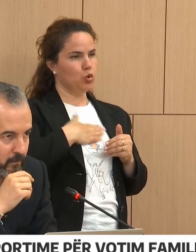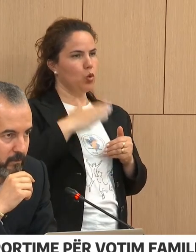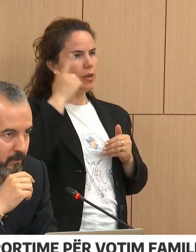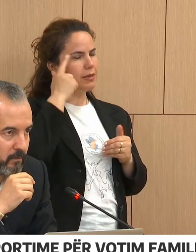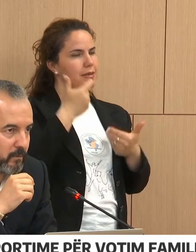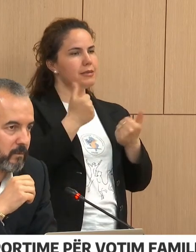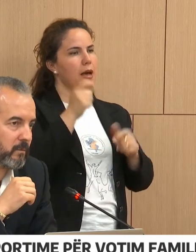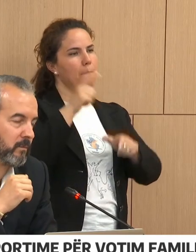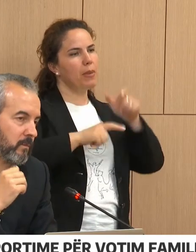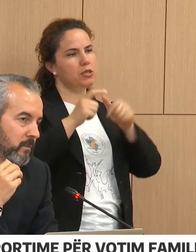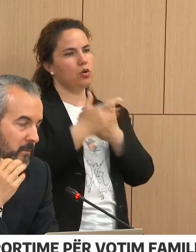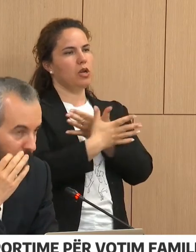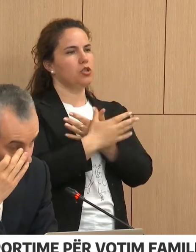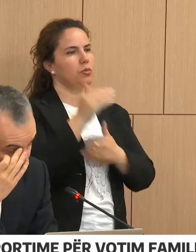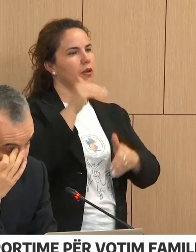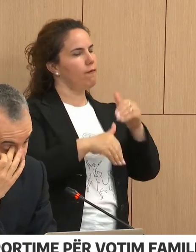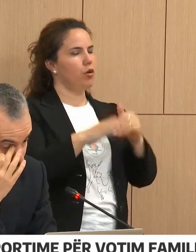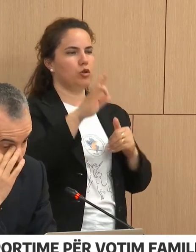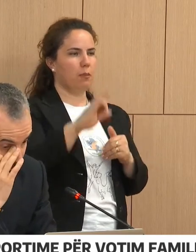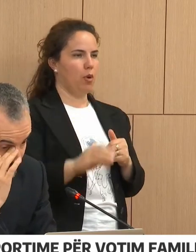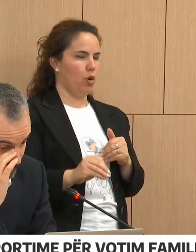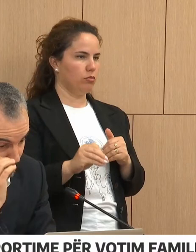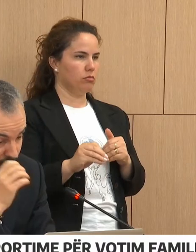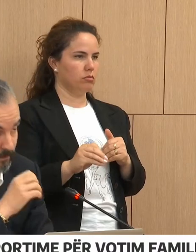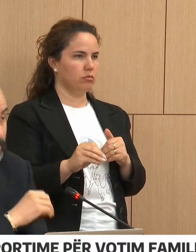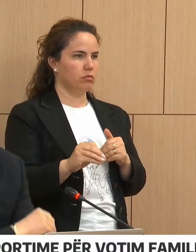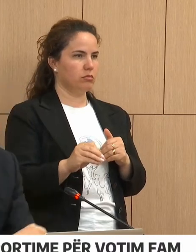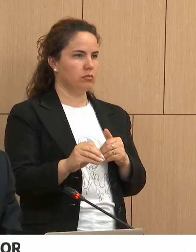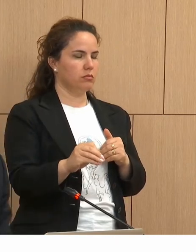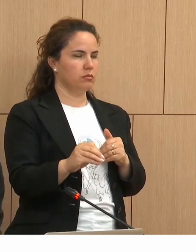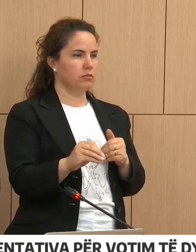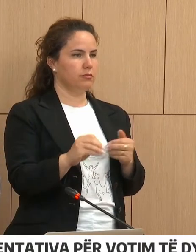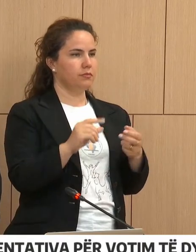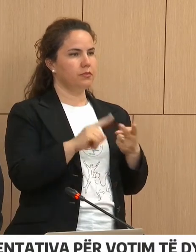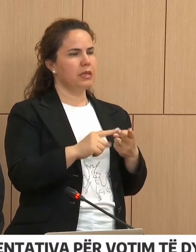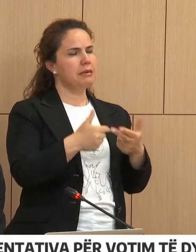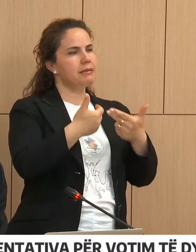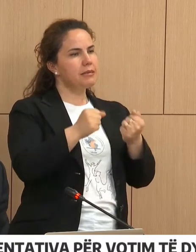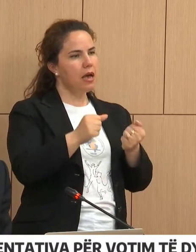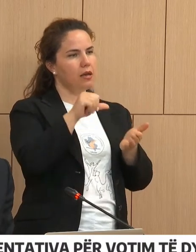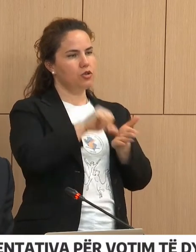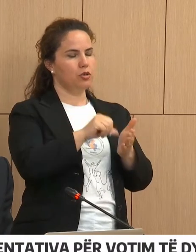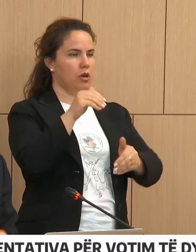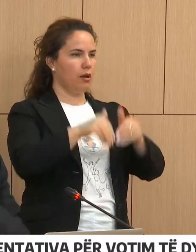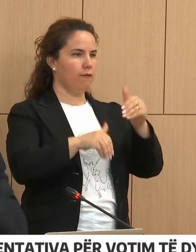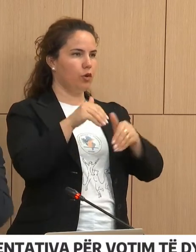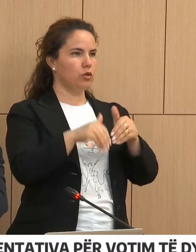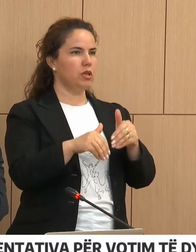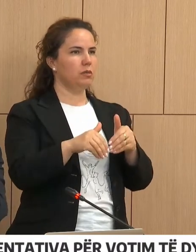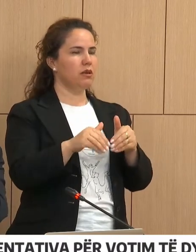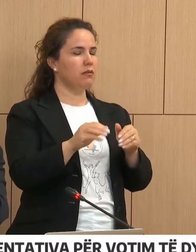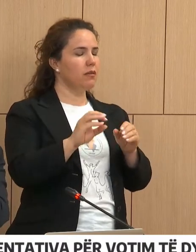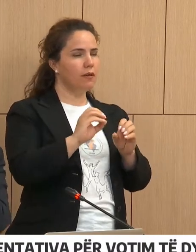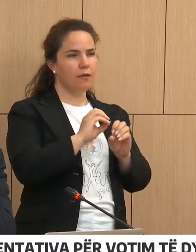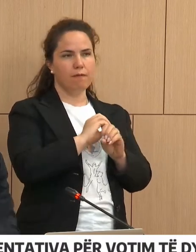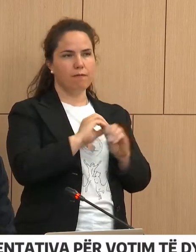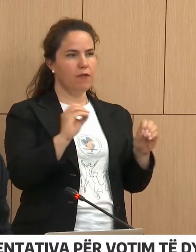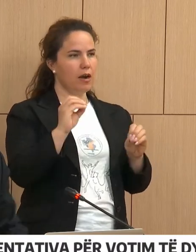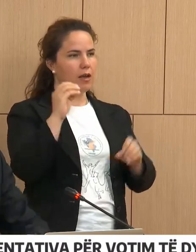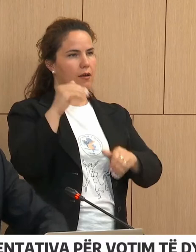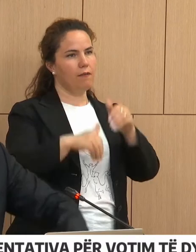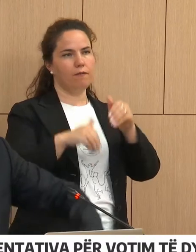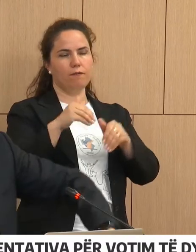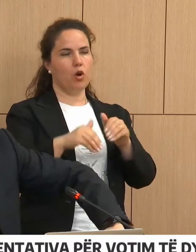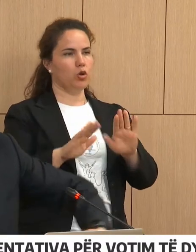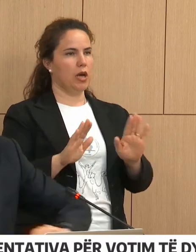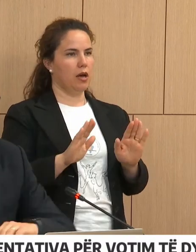përqindjen përfundimtare të pjesmarjes dhe sa qëndra votimit të cilat nuk kanë vëntuar, kur nuk